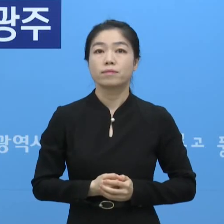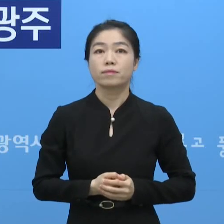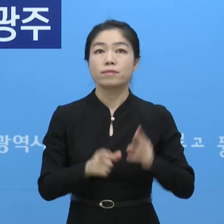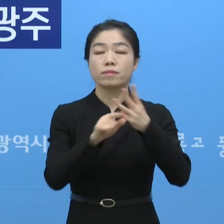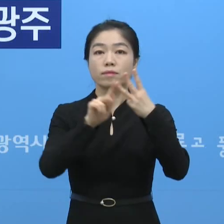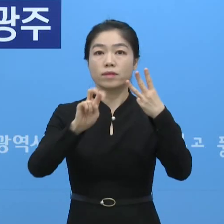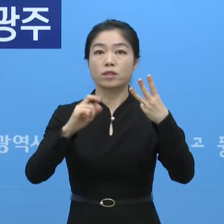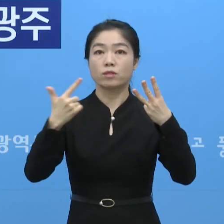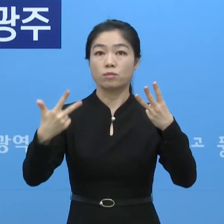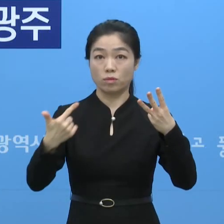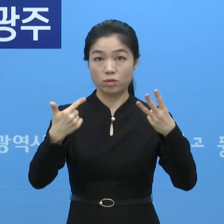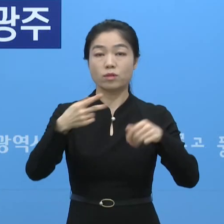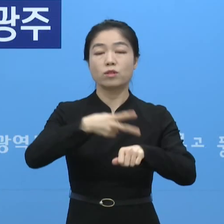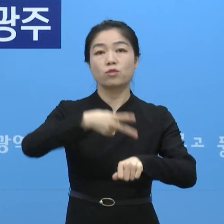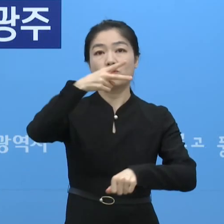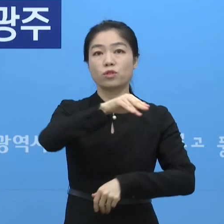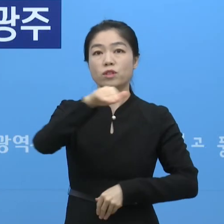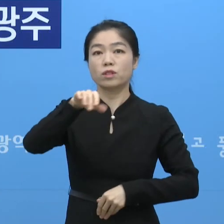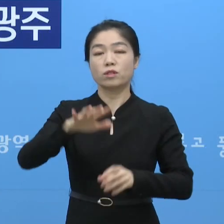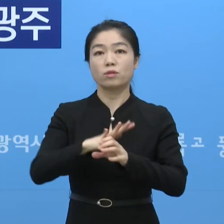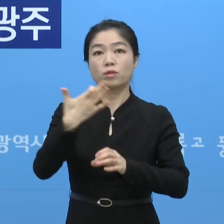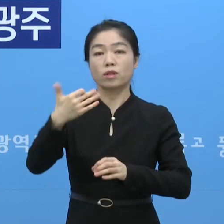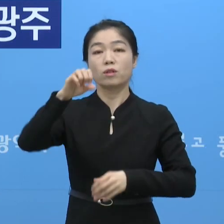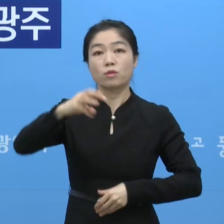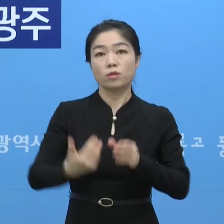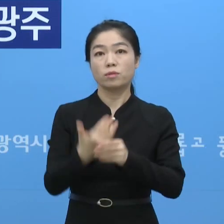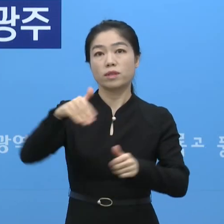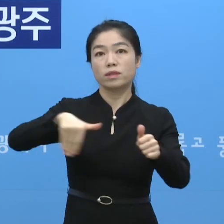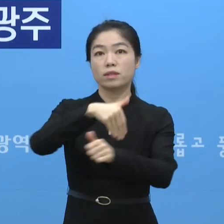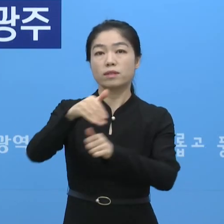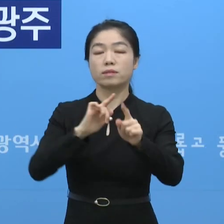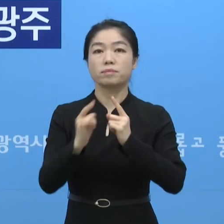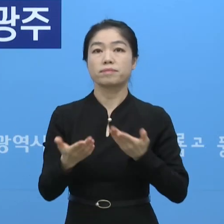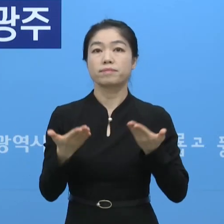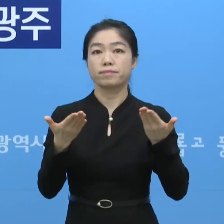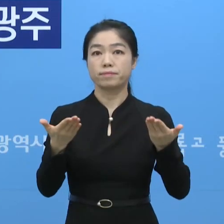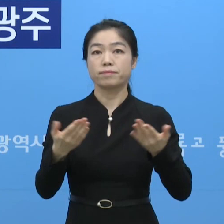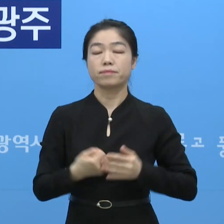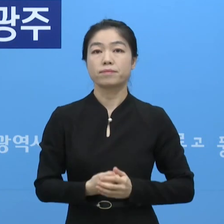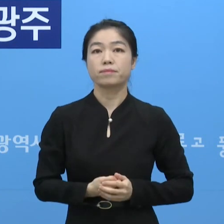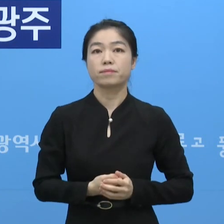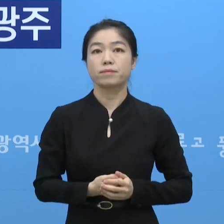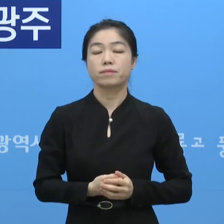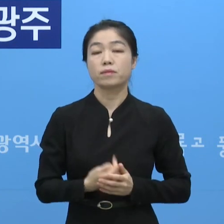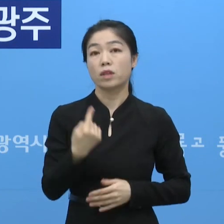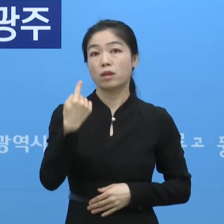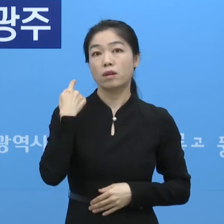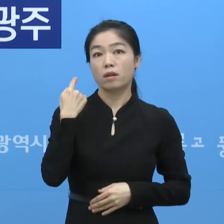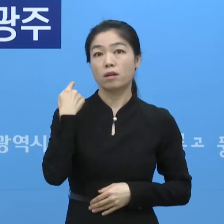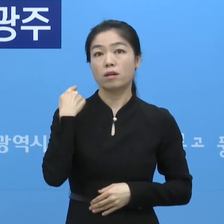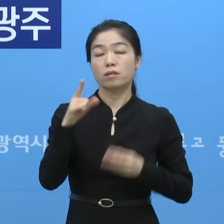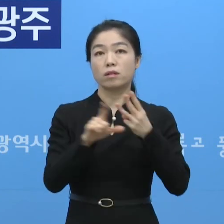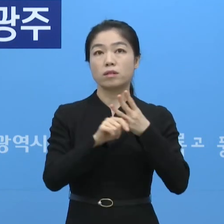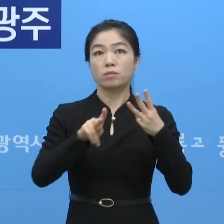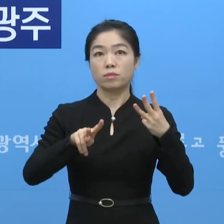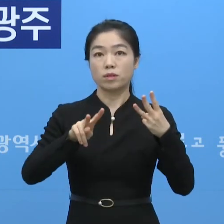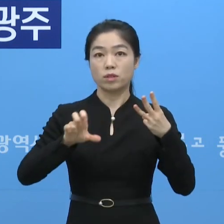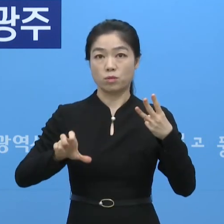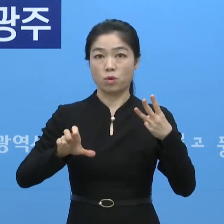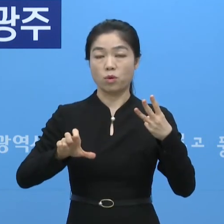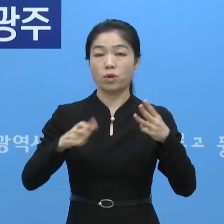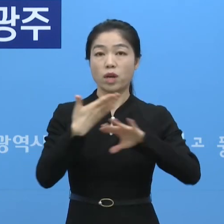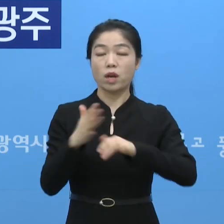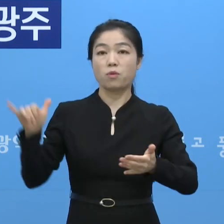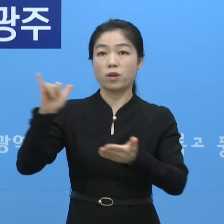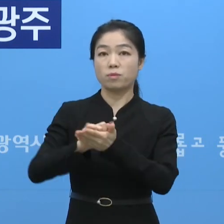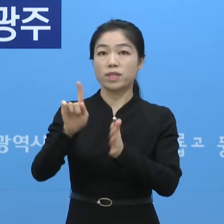3월 26일 14시 기준 코로나19 광주광역시 발생 현황 말씀드리겠습니다. 어제 3월 20월 목요일에